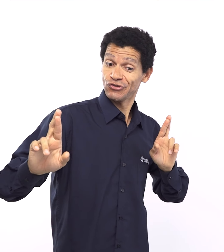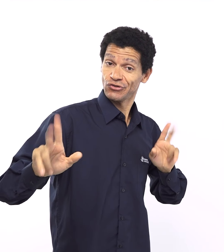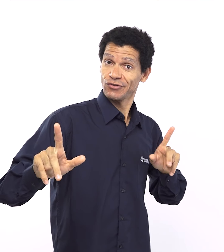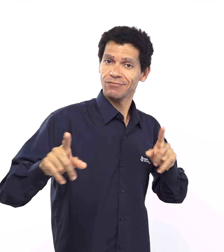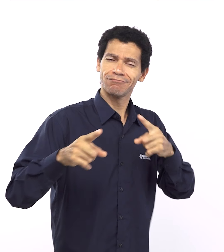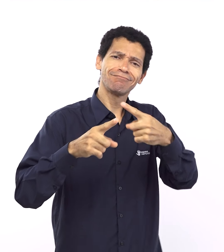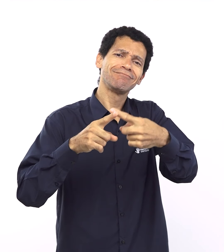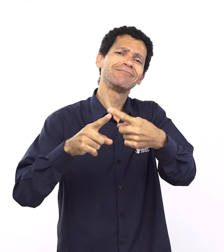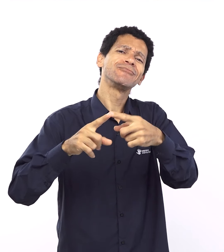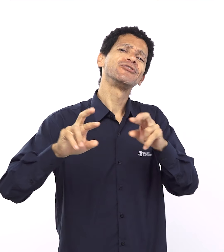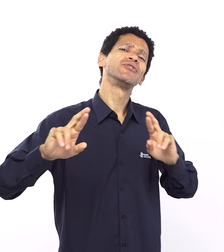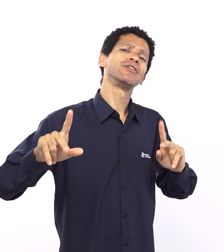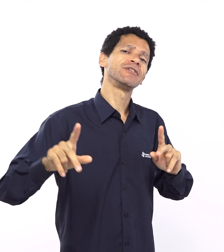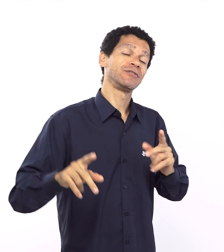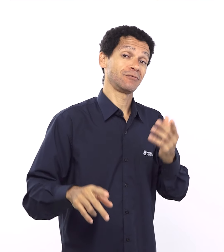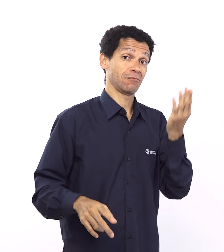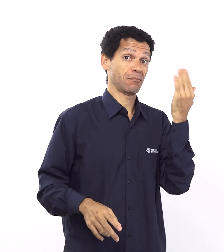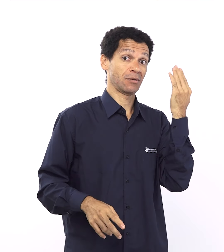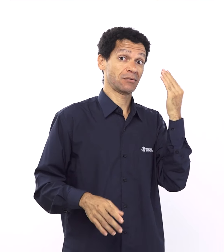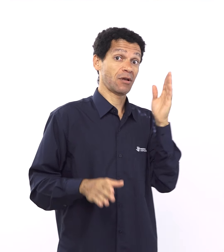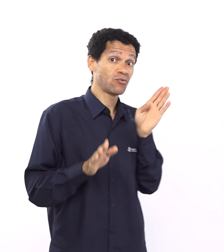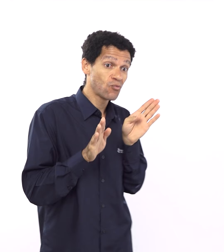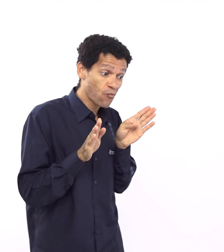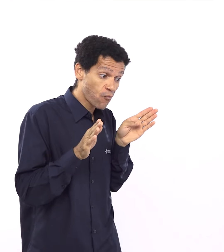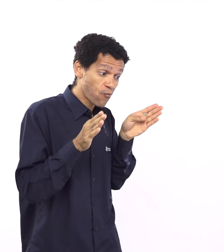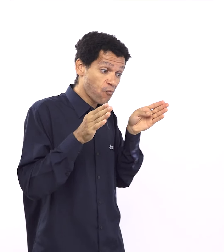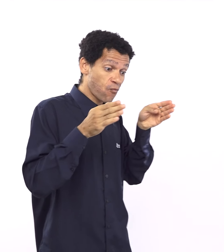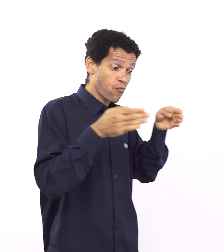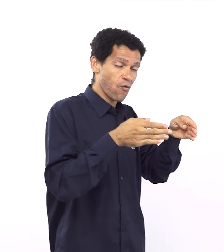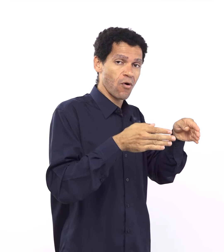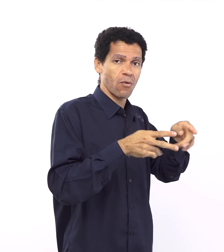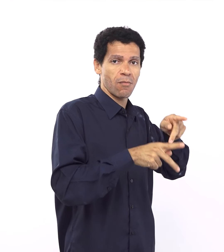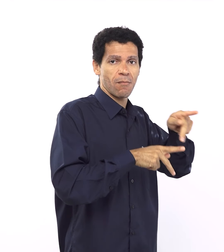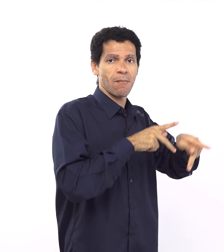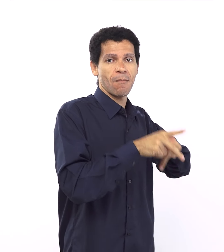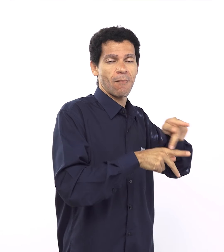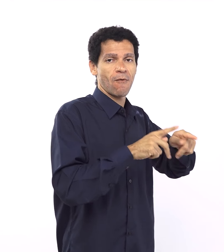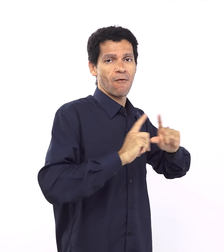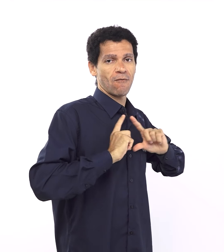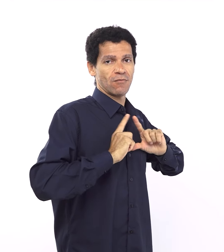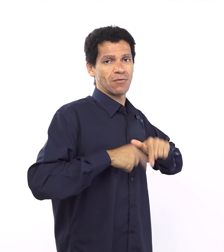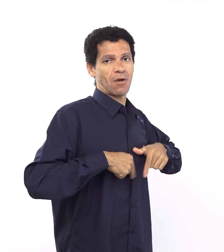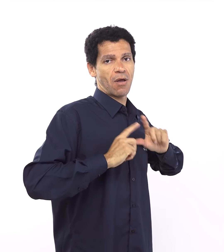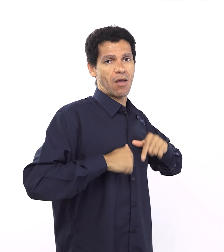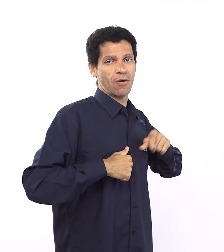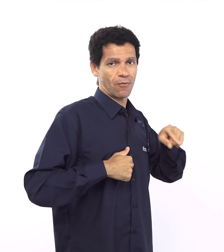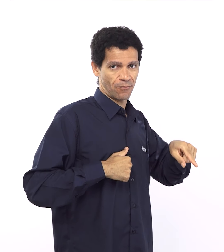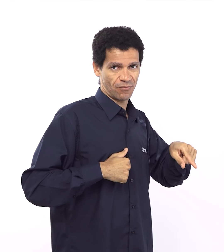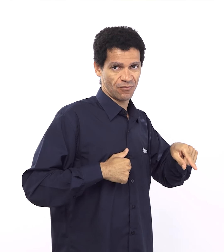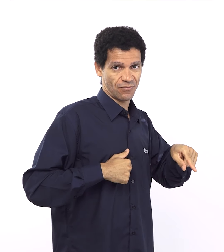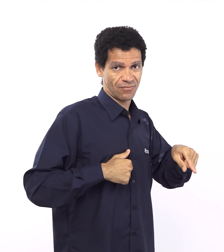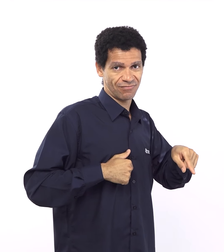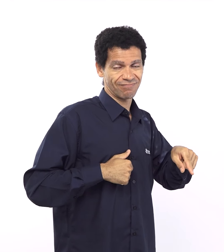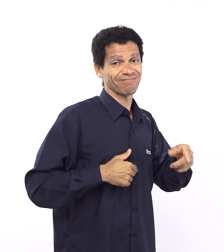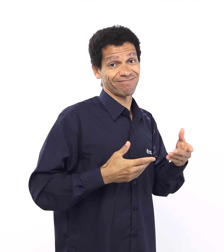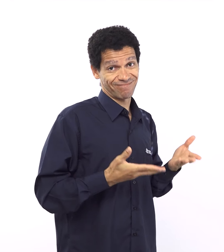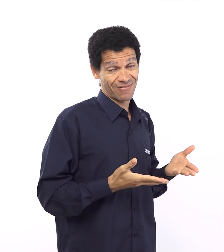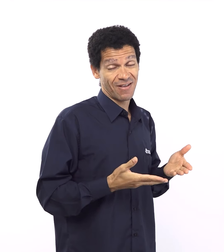show muito legal isso aqui é é eu queria eu estou lembrando aí de Jesus né do